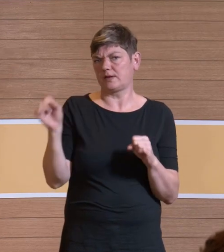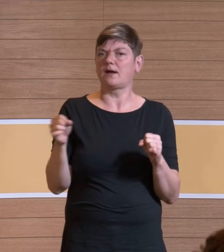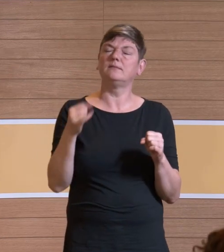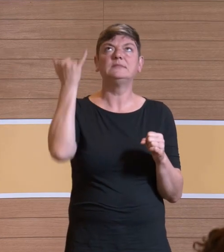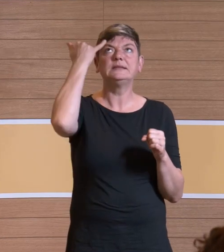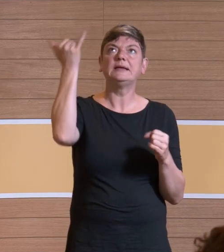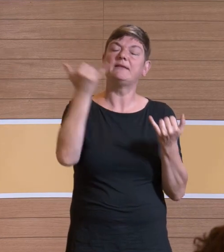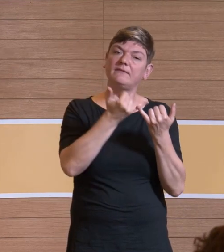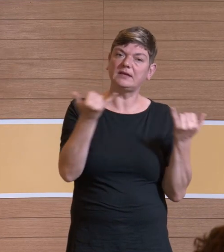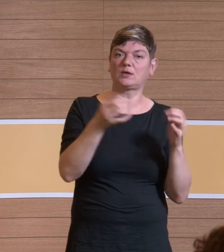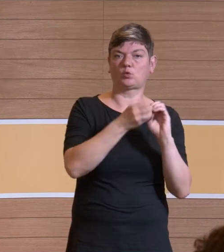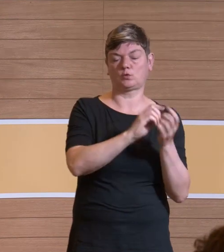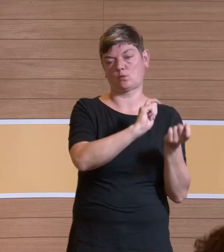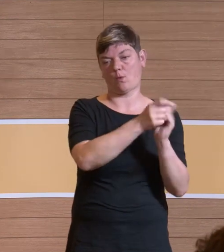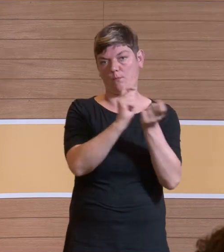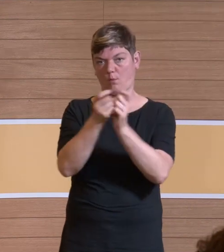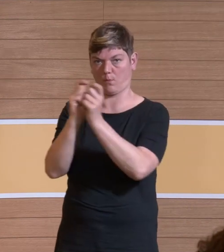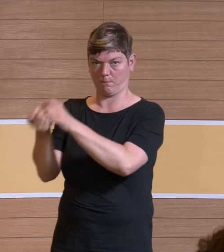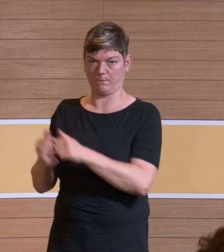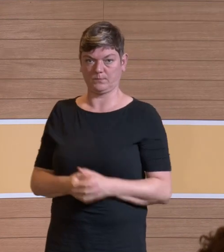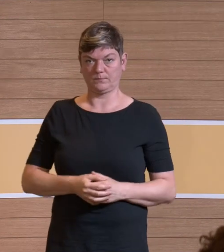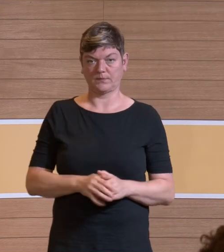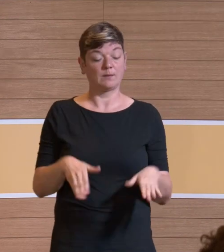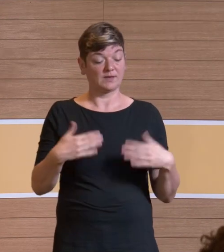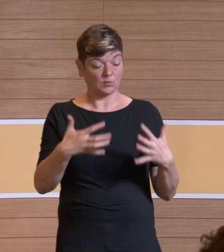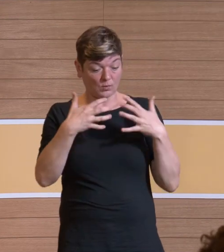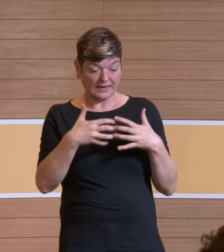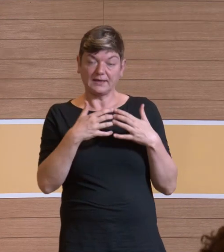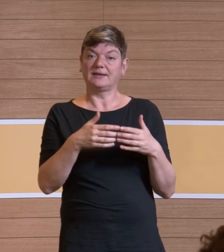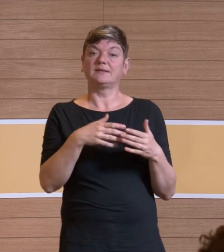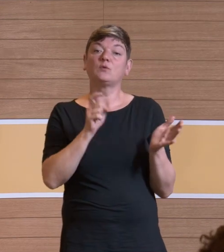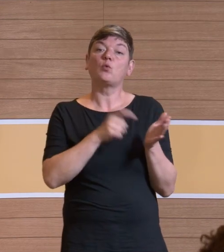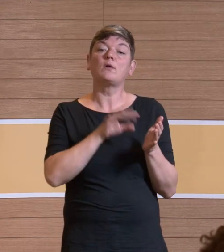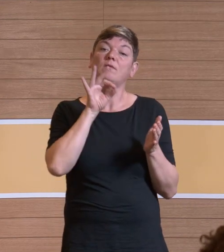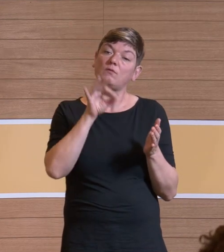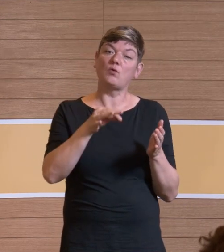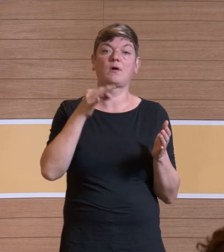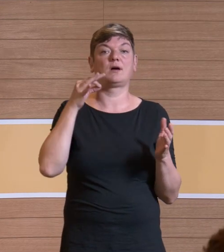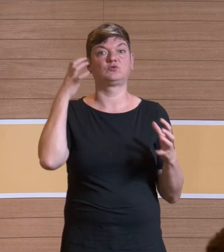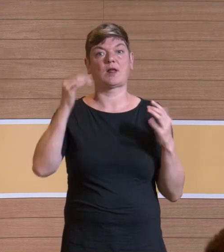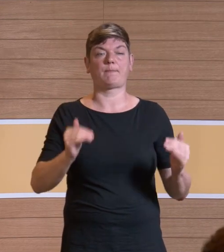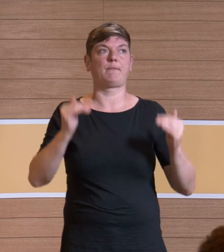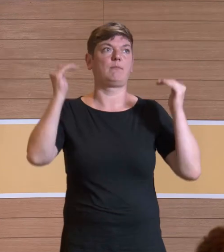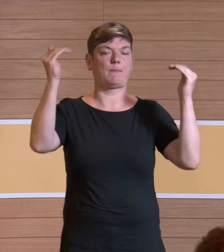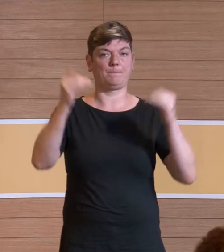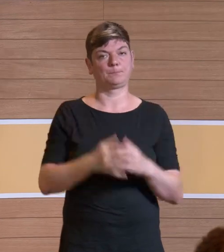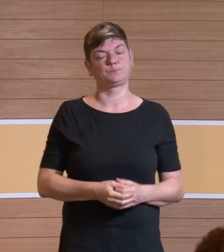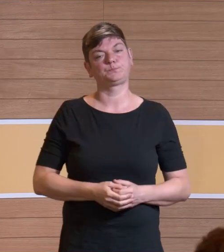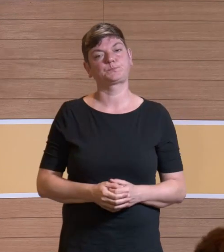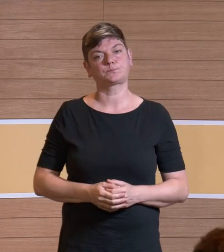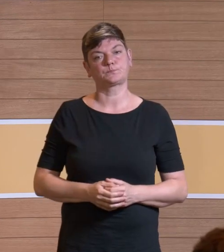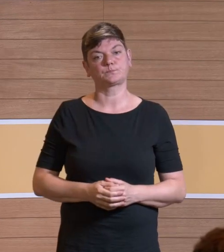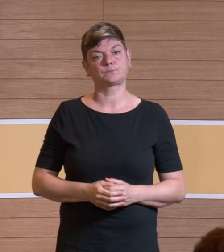aber die Geräte sind, wie ich gezeigt habe, eigentlich die Ursache dafür, dass der Pegel so hoch ist. Zusammenfassend lässt sich sagen,